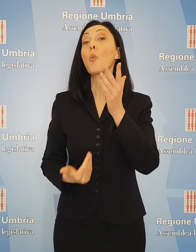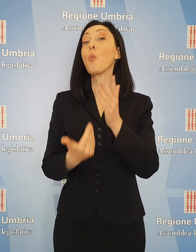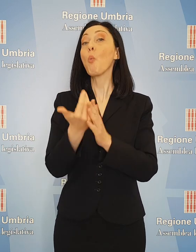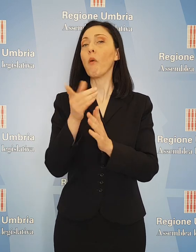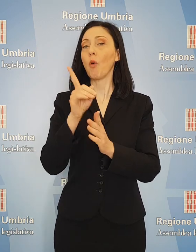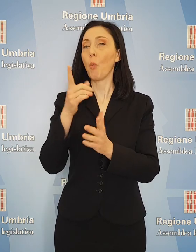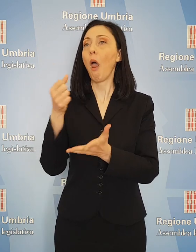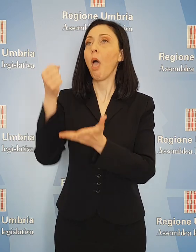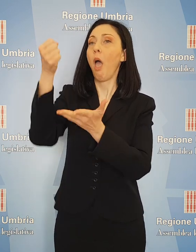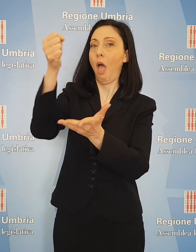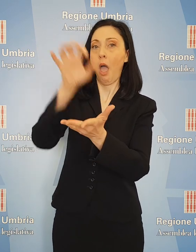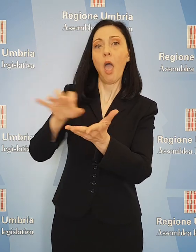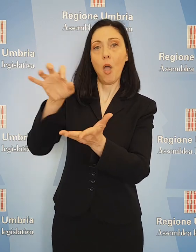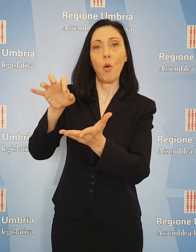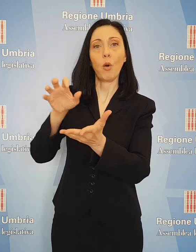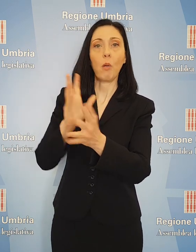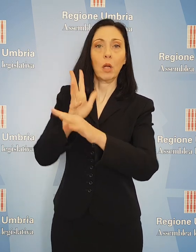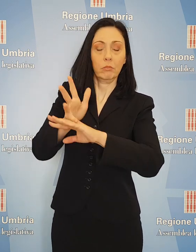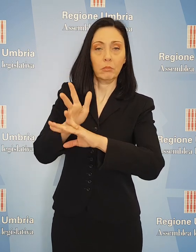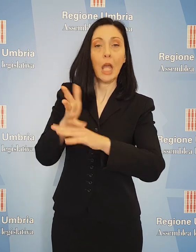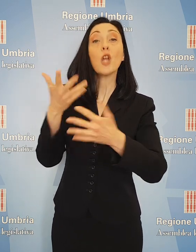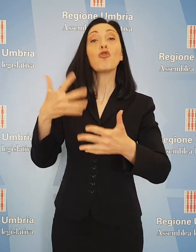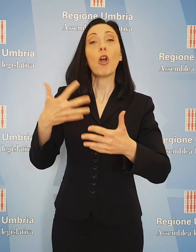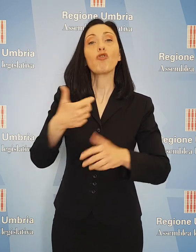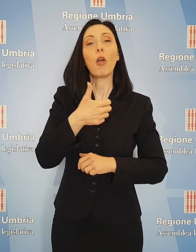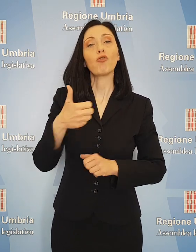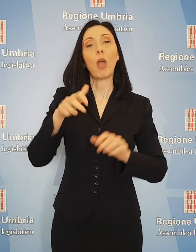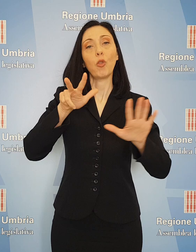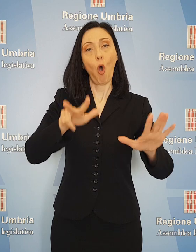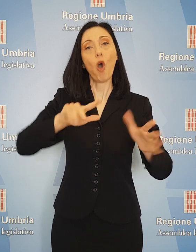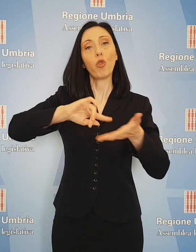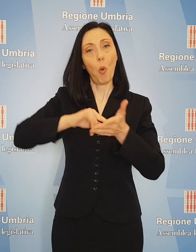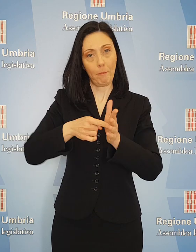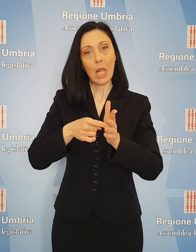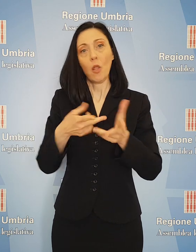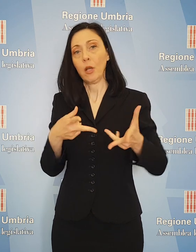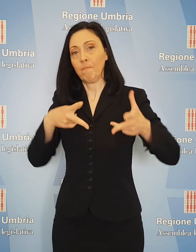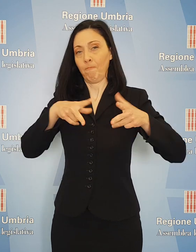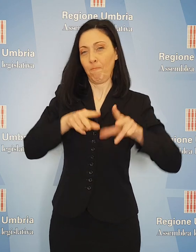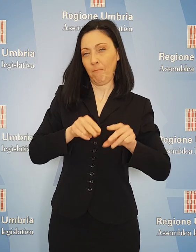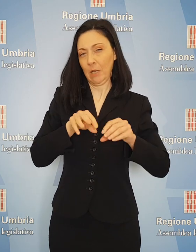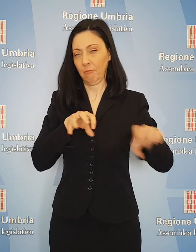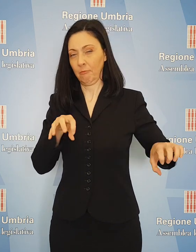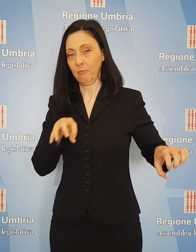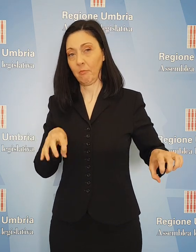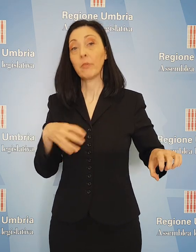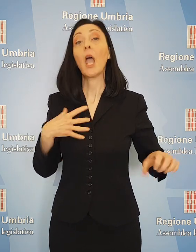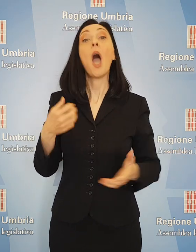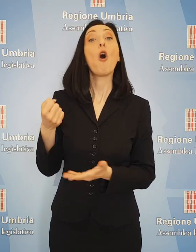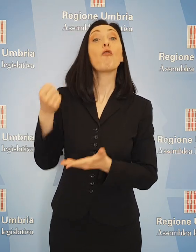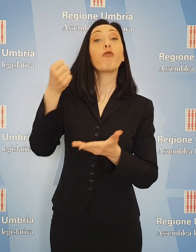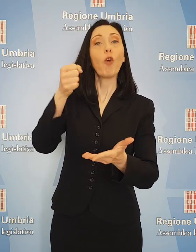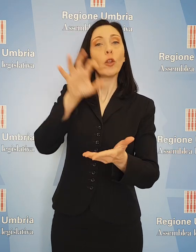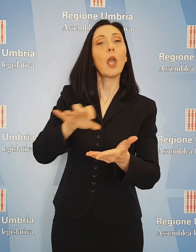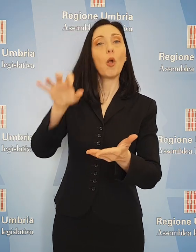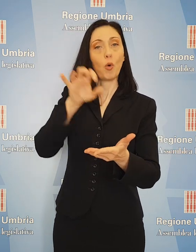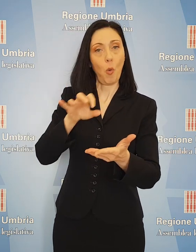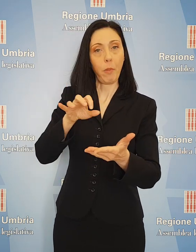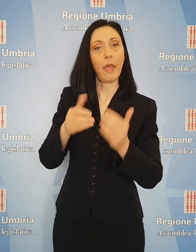europee. Abbiamo già rimodulato 108 milioni. I fondi europei, ha aggiunto l'assessore, devono essere usati con